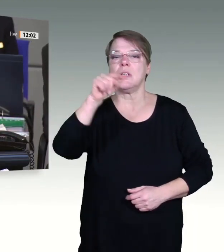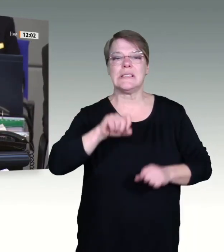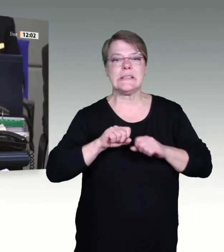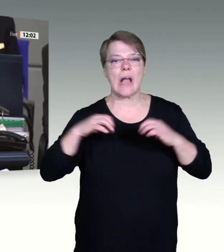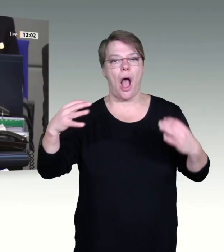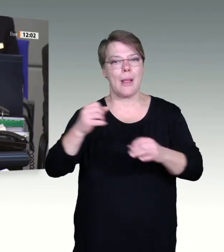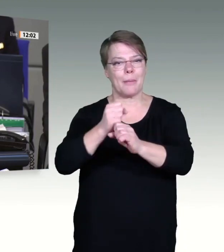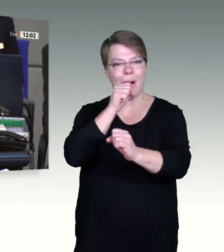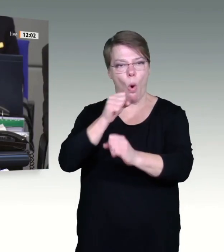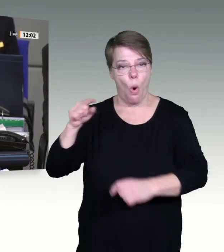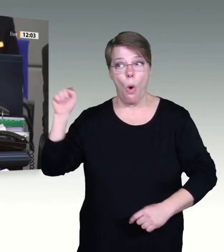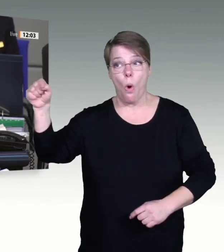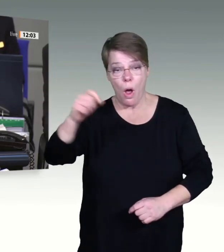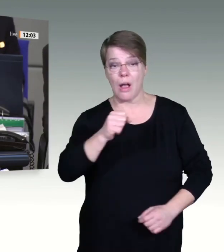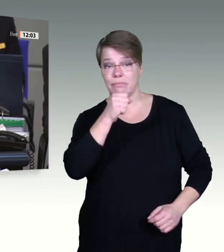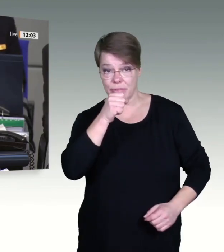Ordnung.